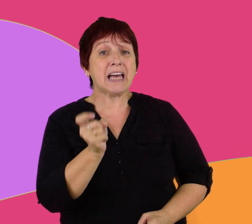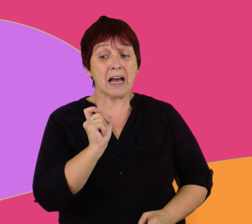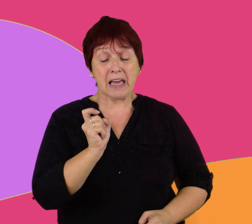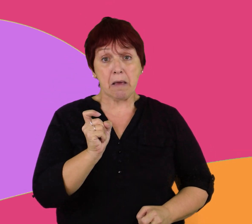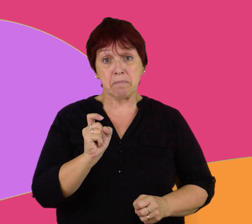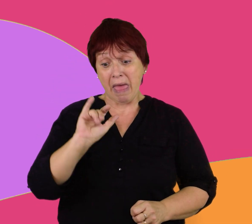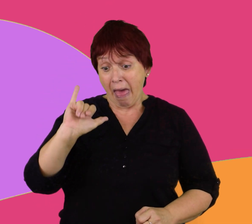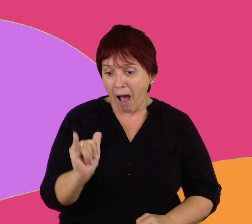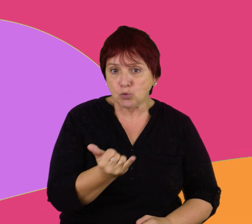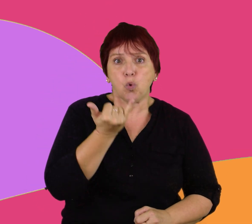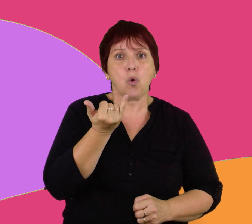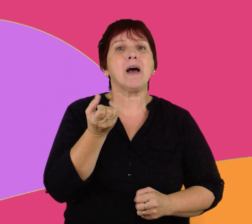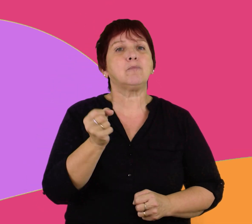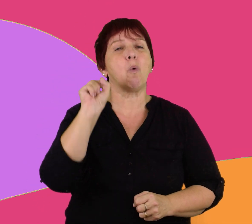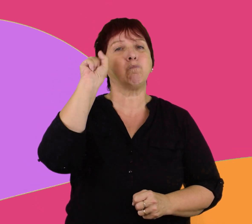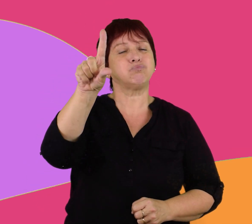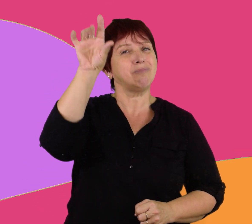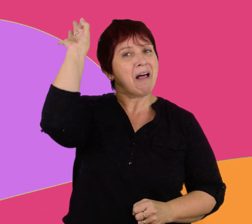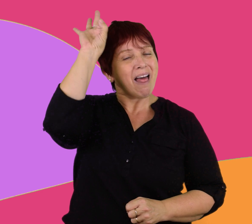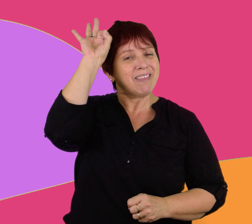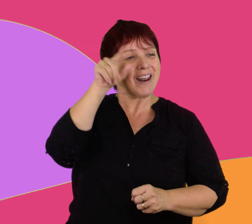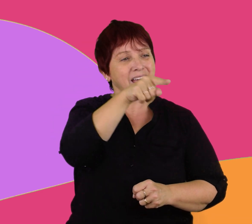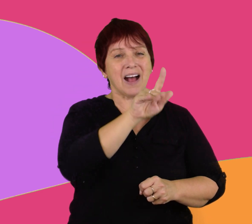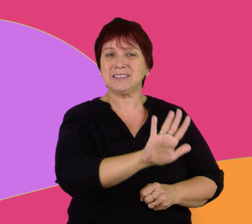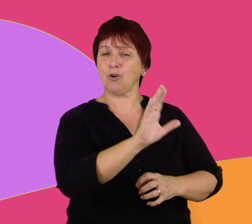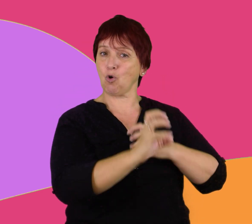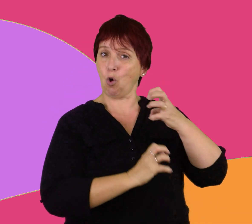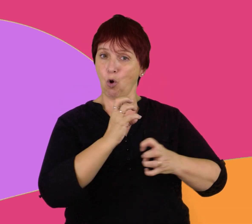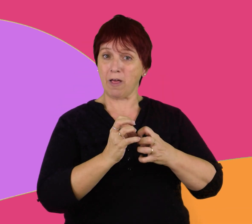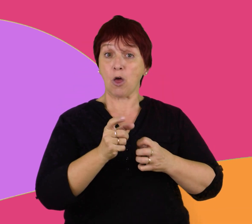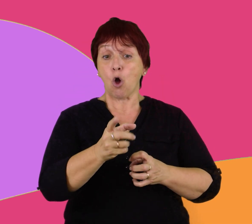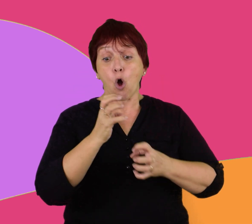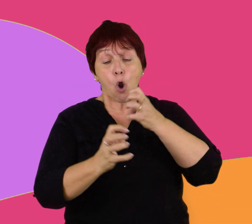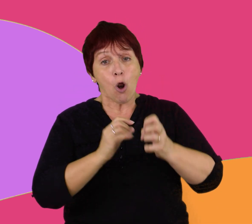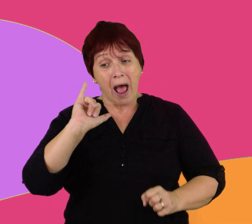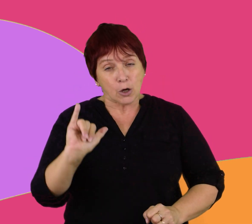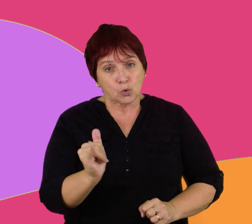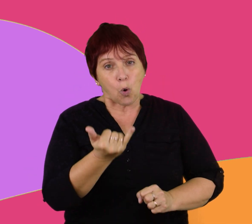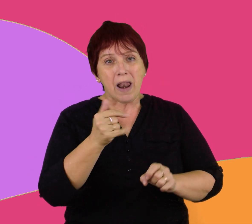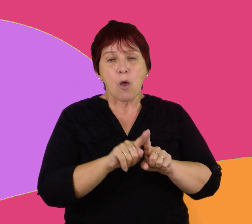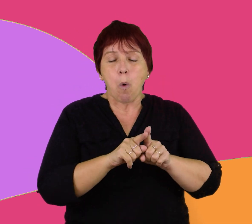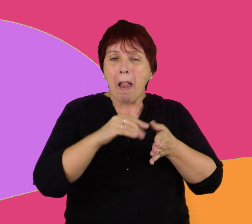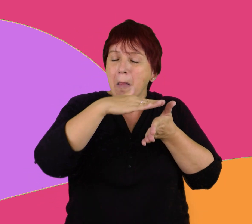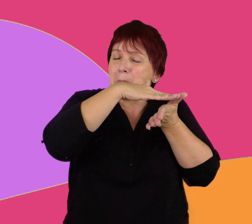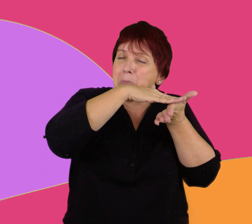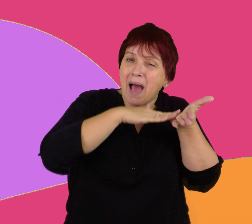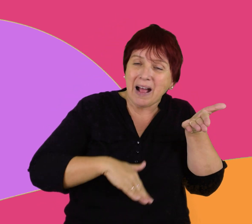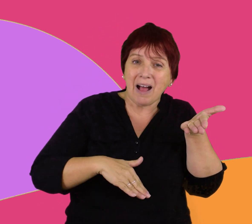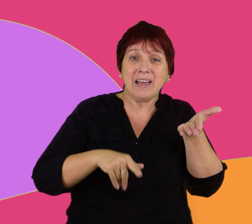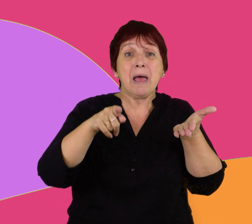El azul fue el color del duelo en la Antigua Bretaña y hoy el azul pálido lo es en